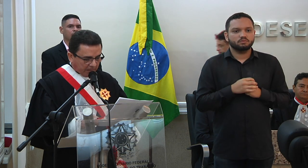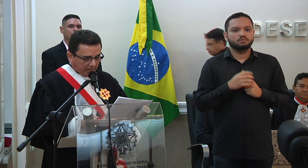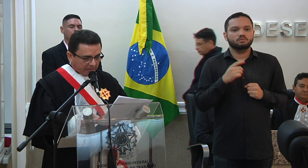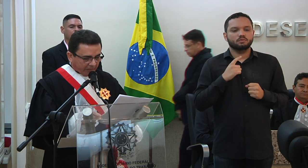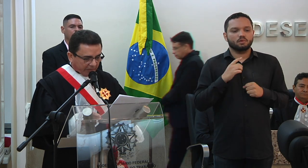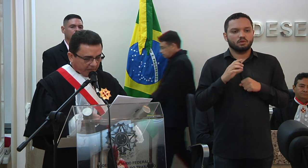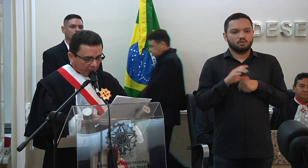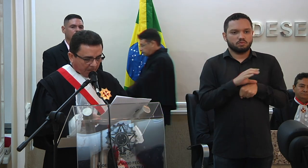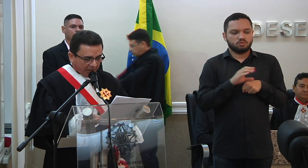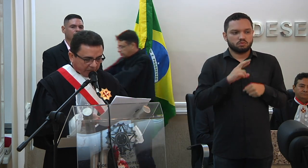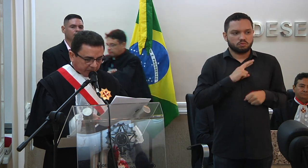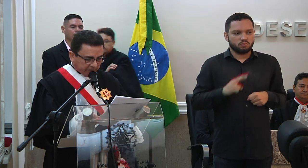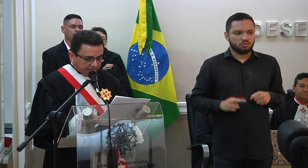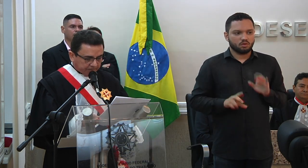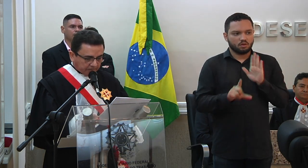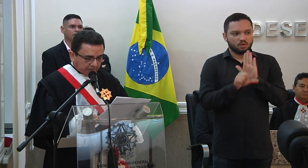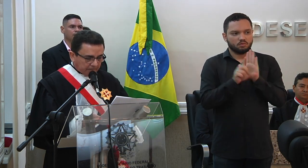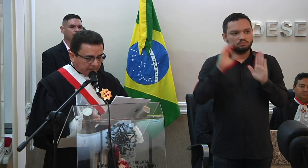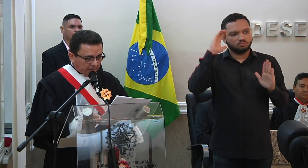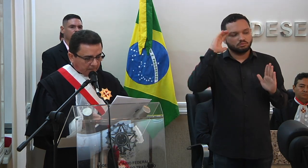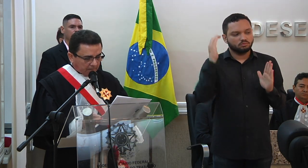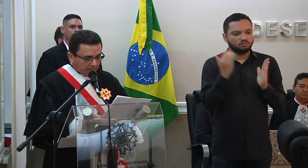República e das leis do país.